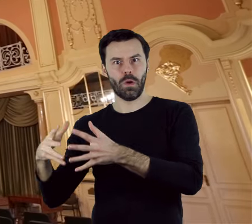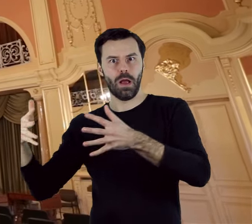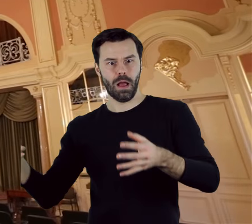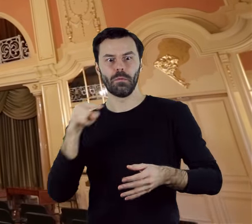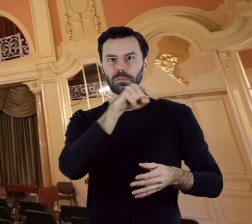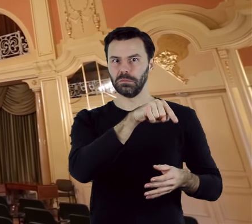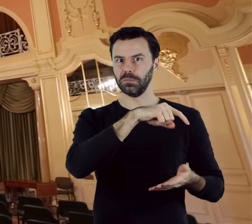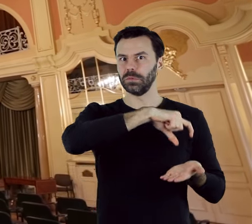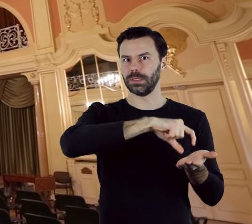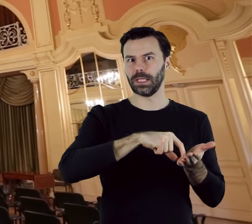Poznańskich.